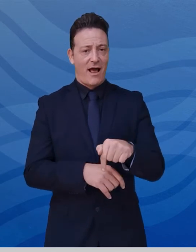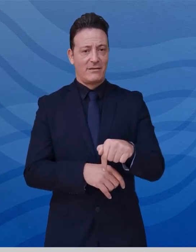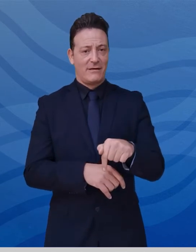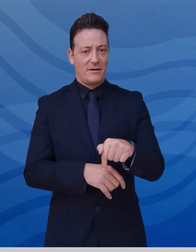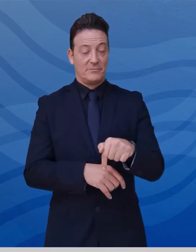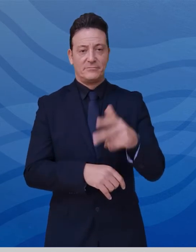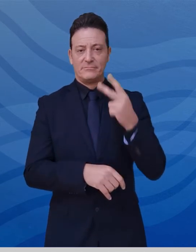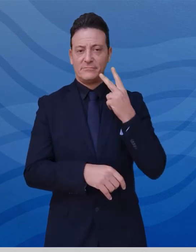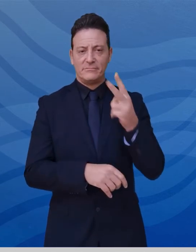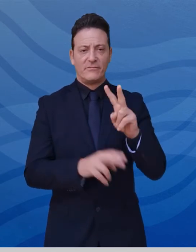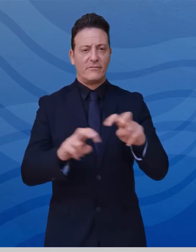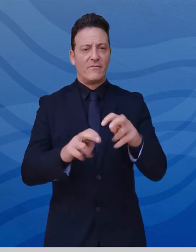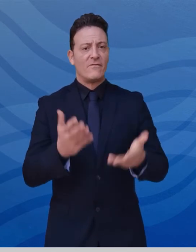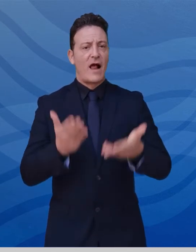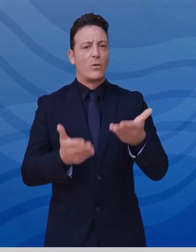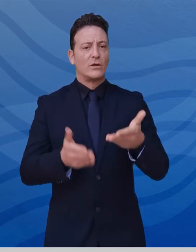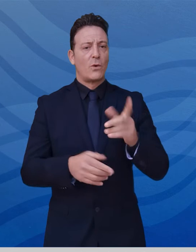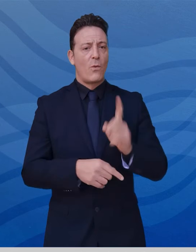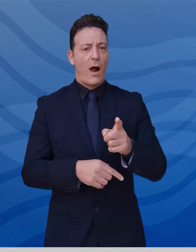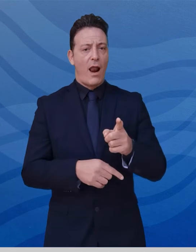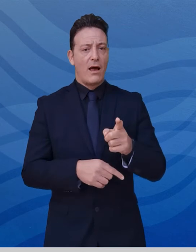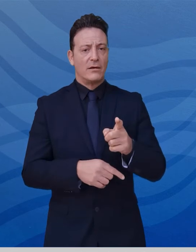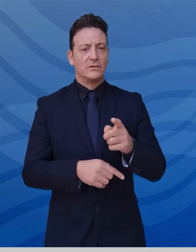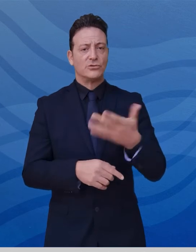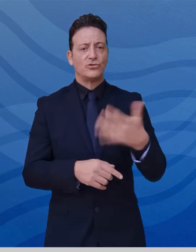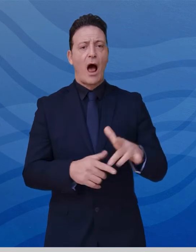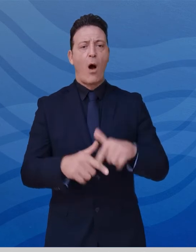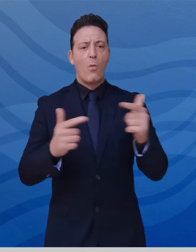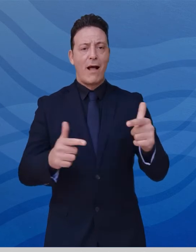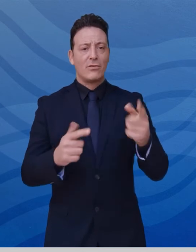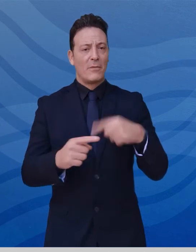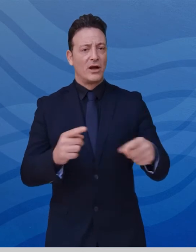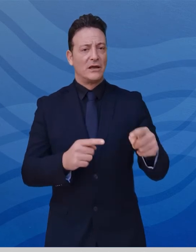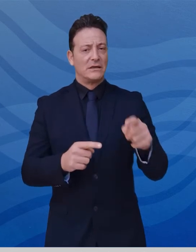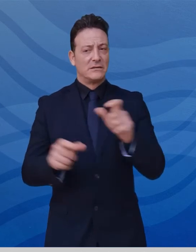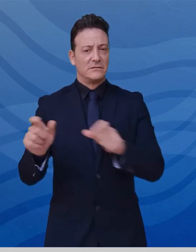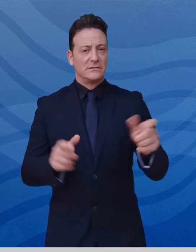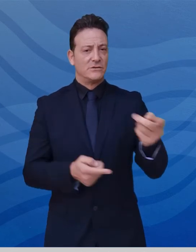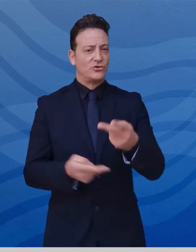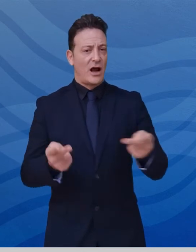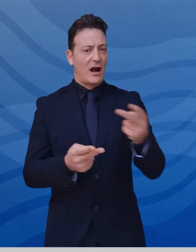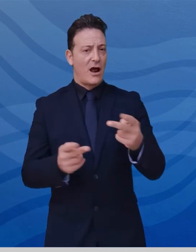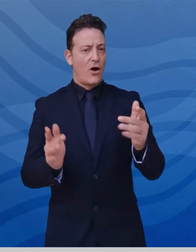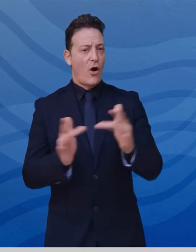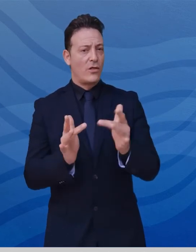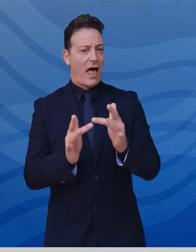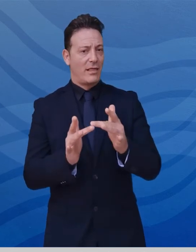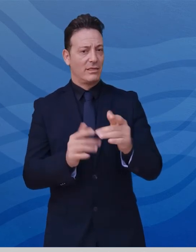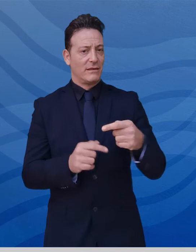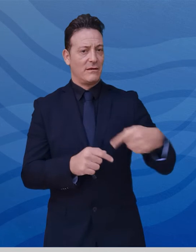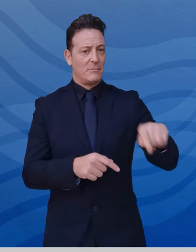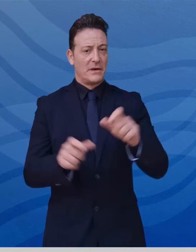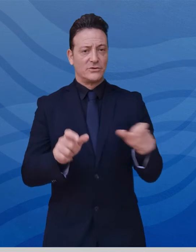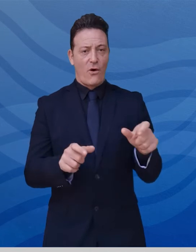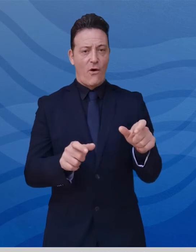indicare indirettamente un sovraccarico del sistema di tracciamento, è la